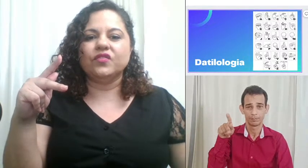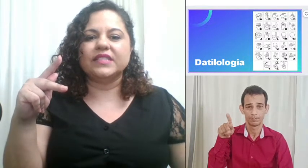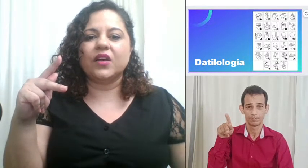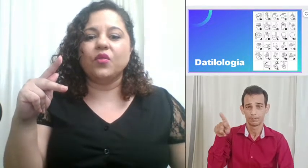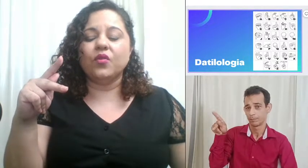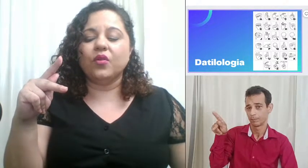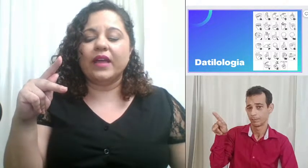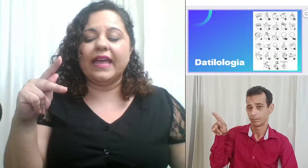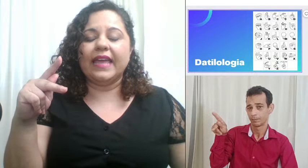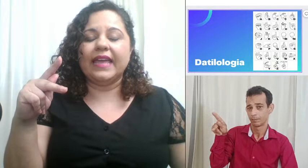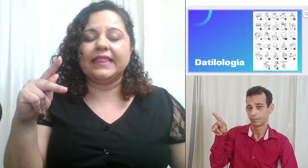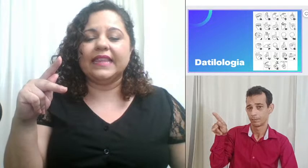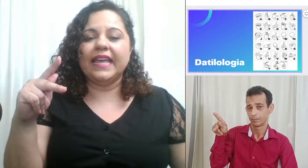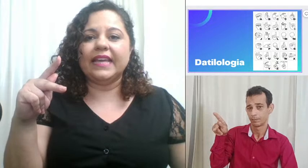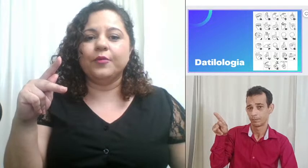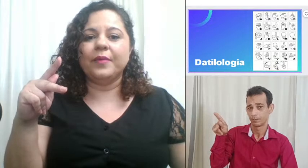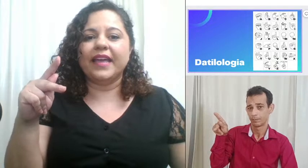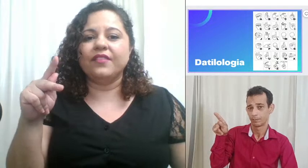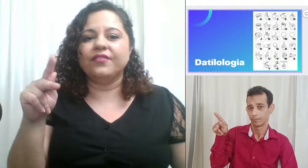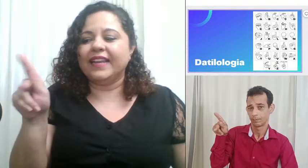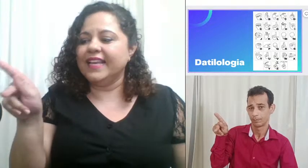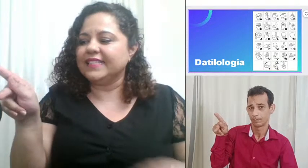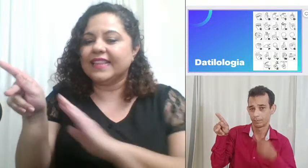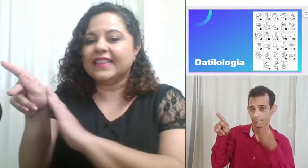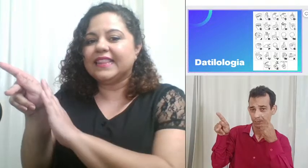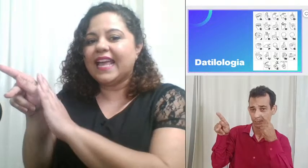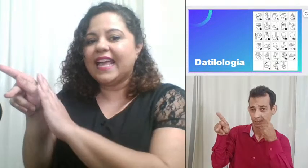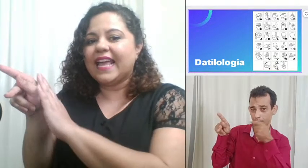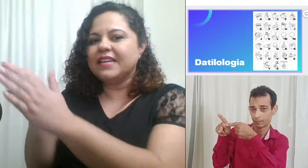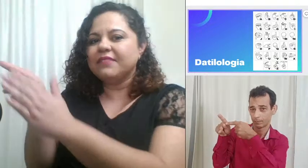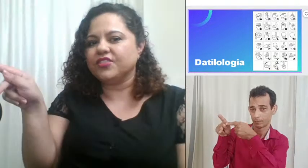você ter uma referência dessa imagem